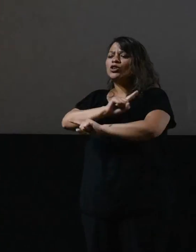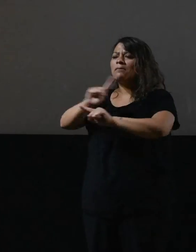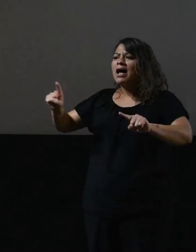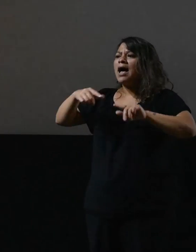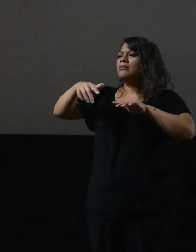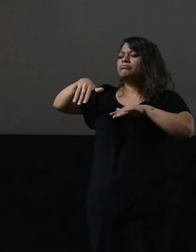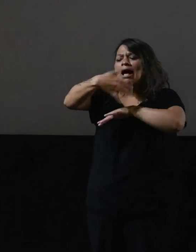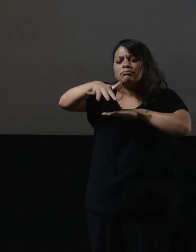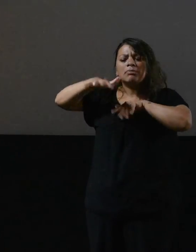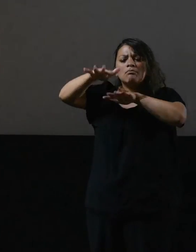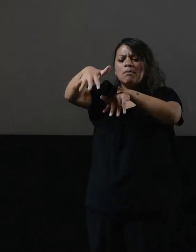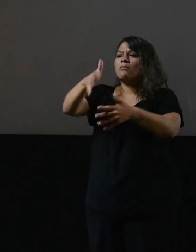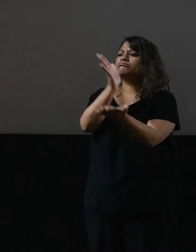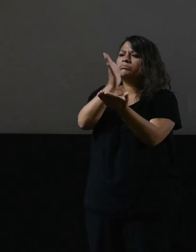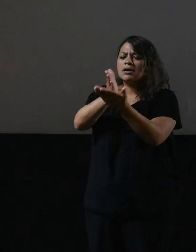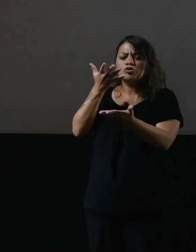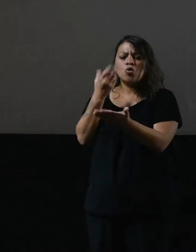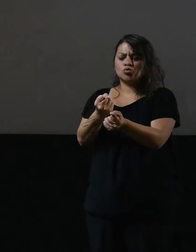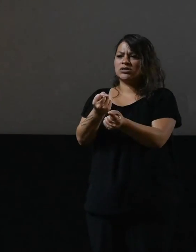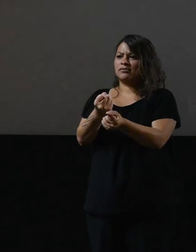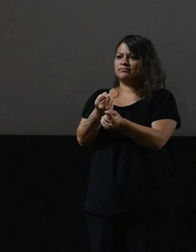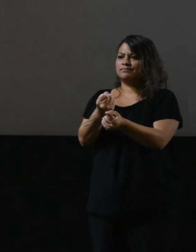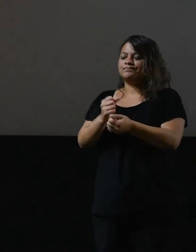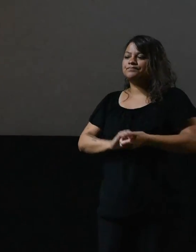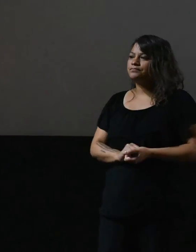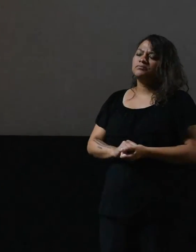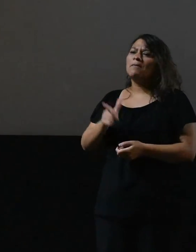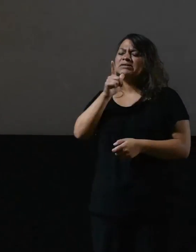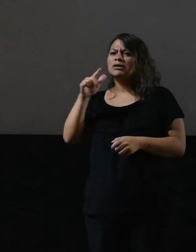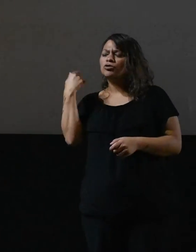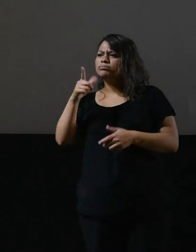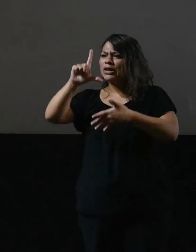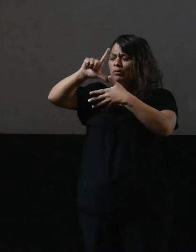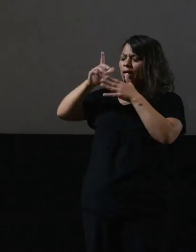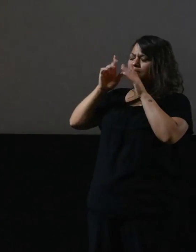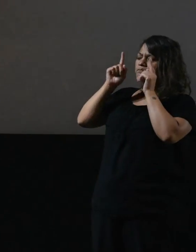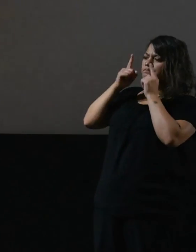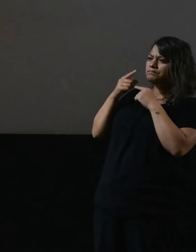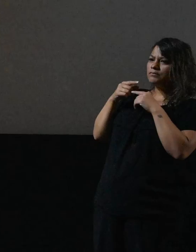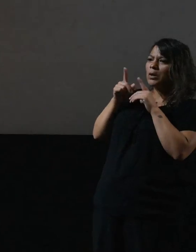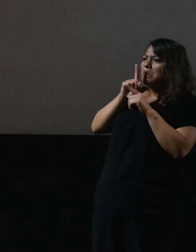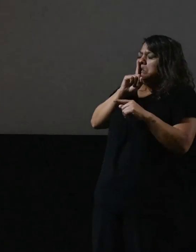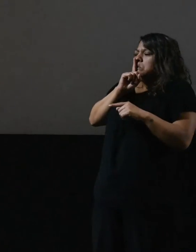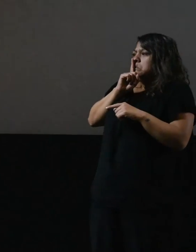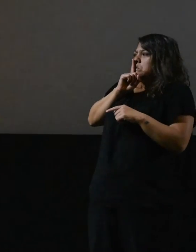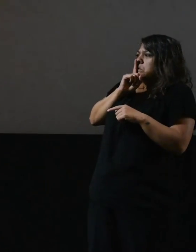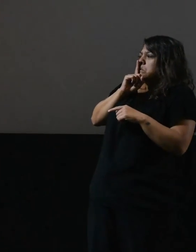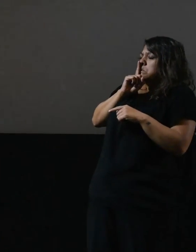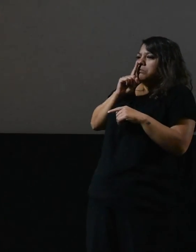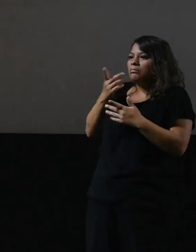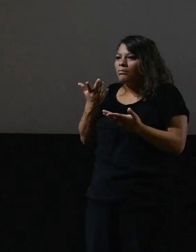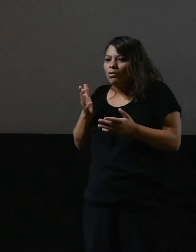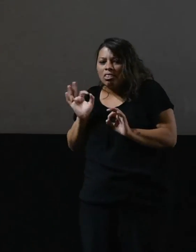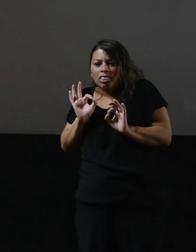a luchar por sus derechos. Algo que parecía que estábamos todos adormecidos, que nadie va a reaccionar contra esto.